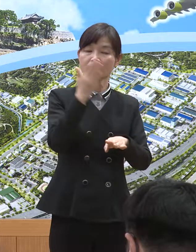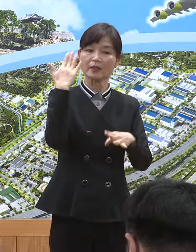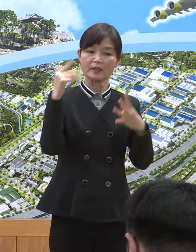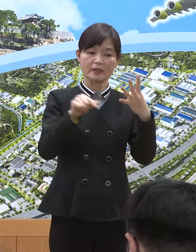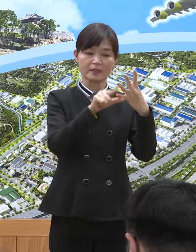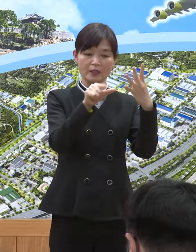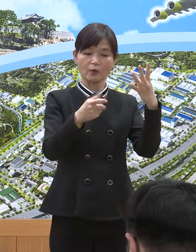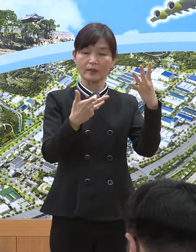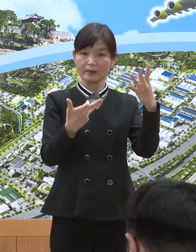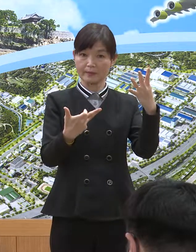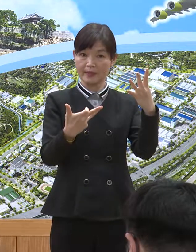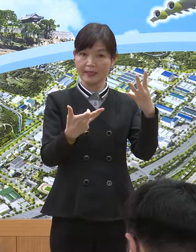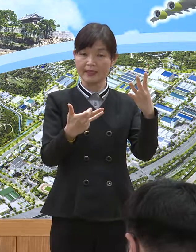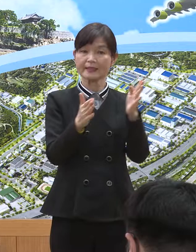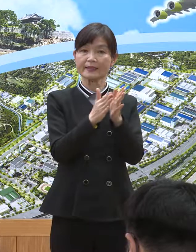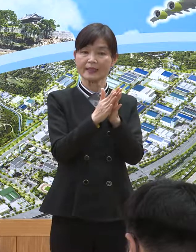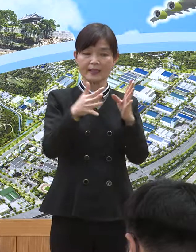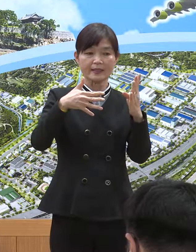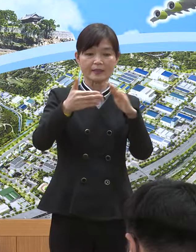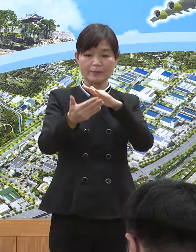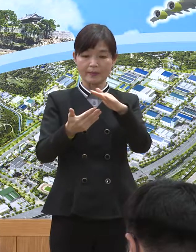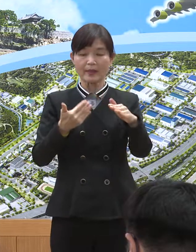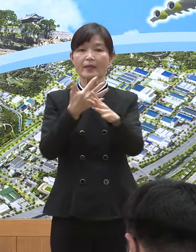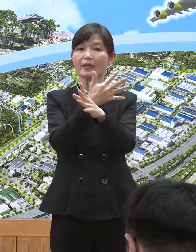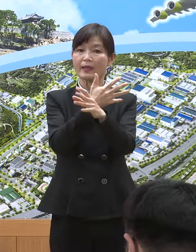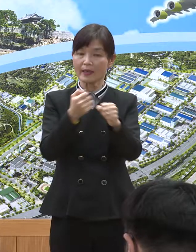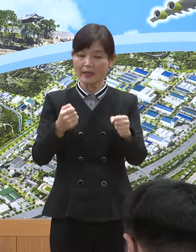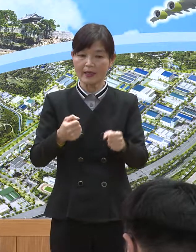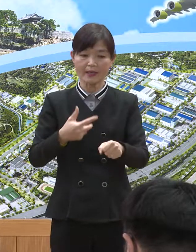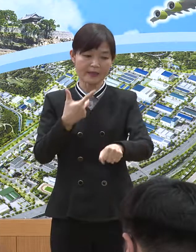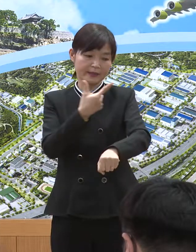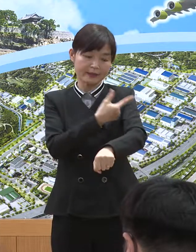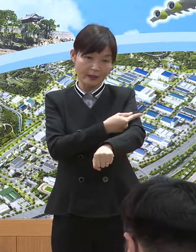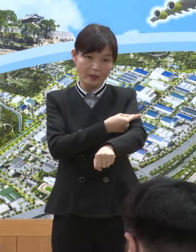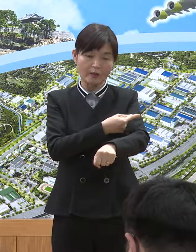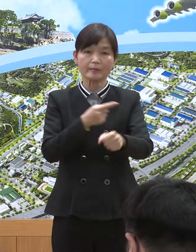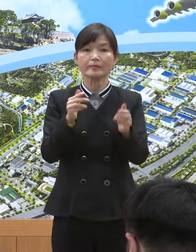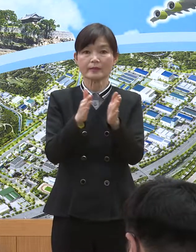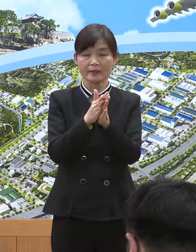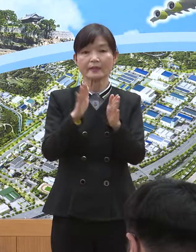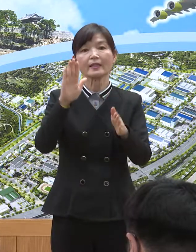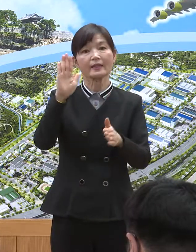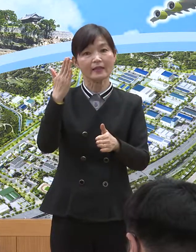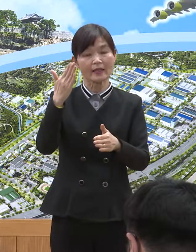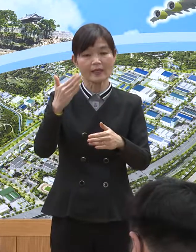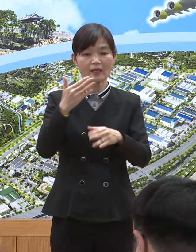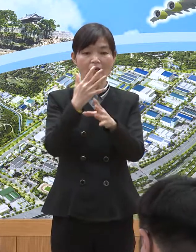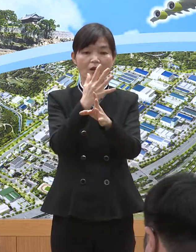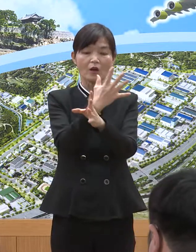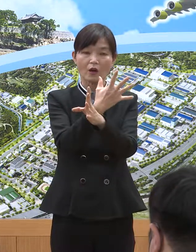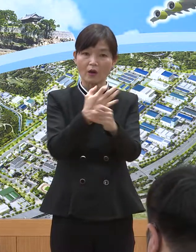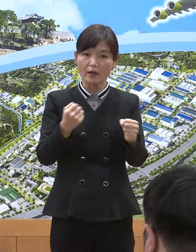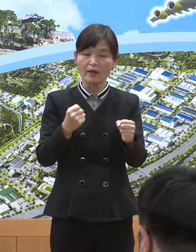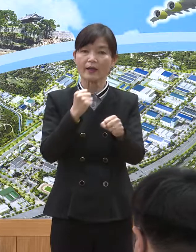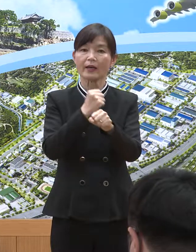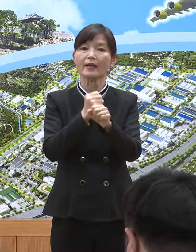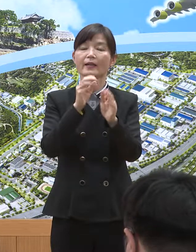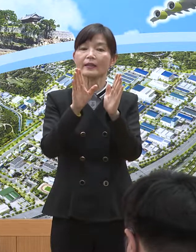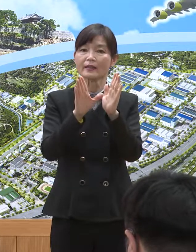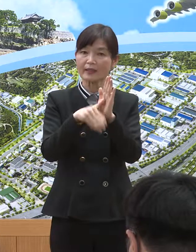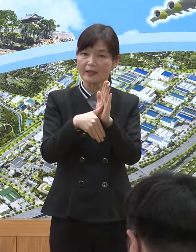18일부터 시작된 사전 예약에 따라 접종이 실시되며, 예약 시 mRNA